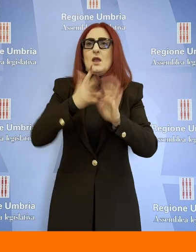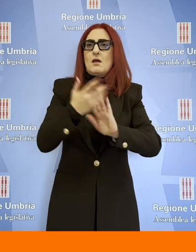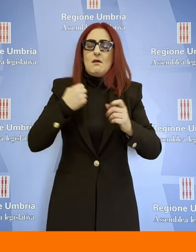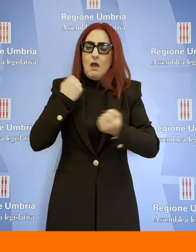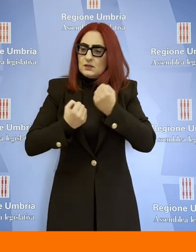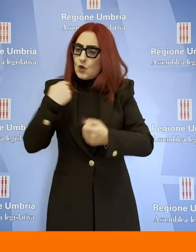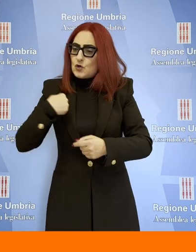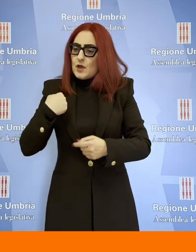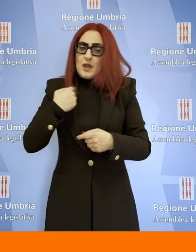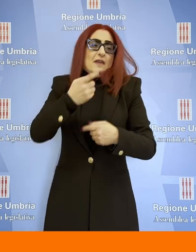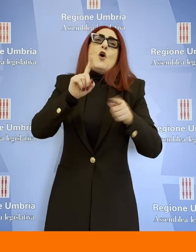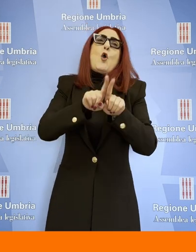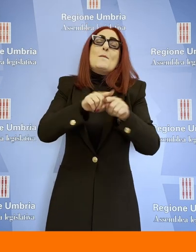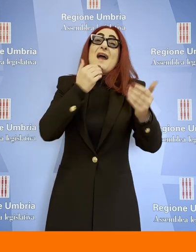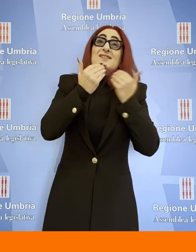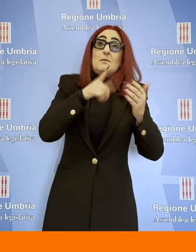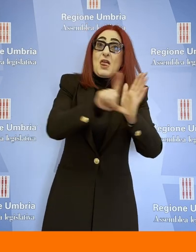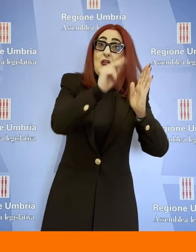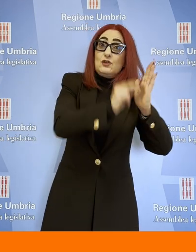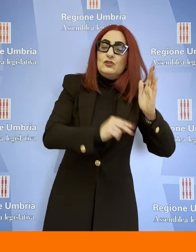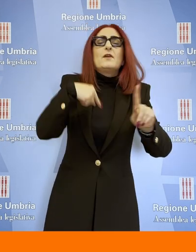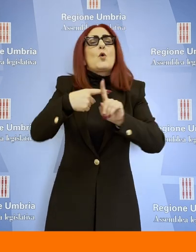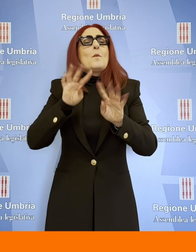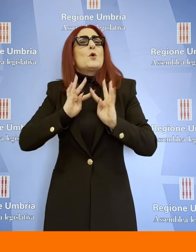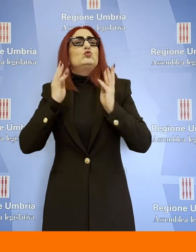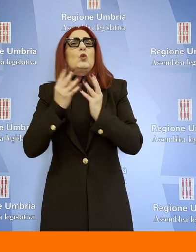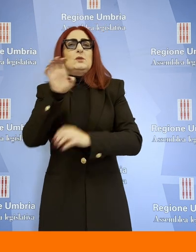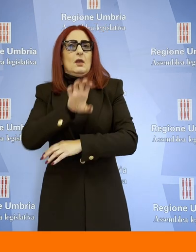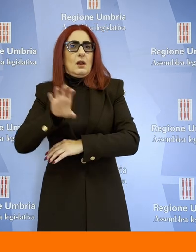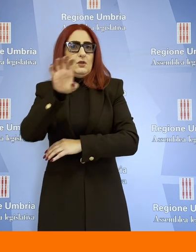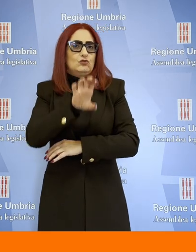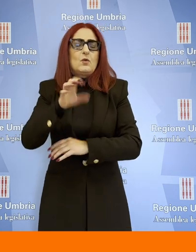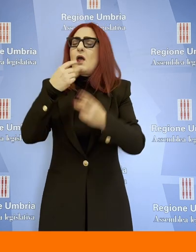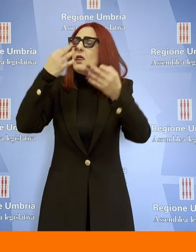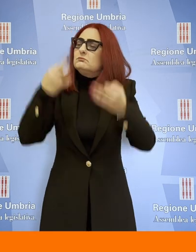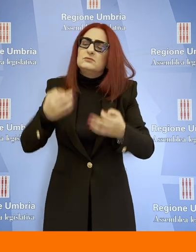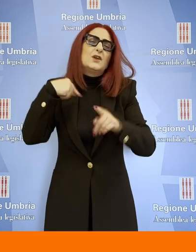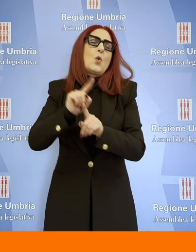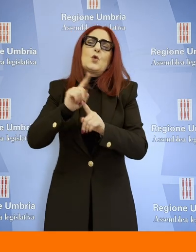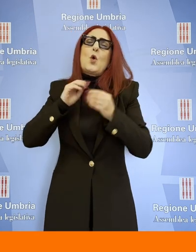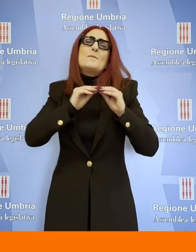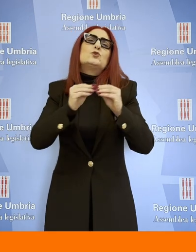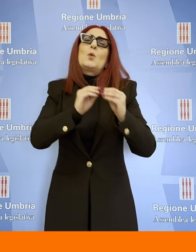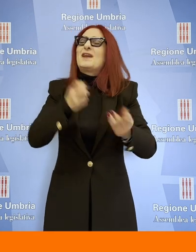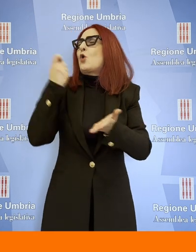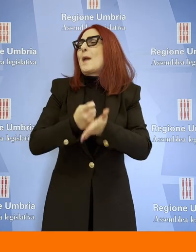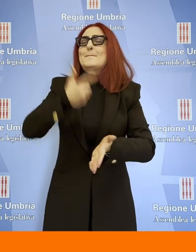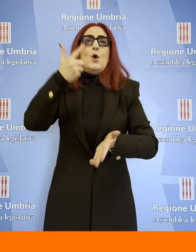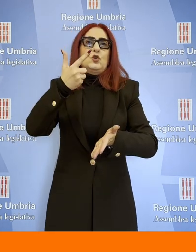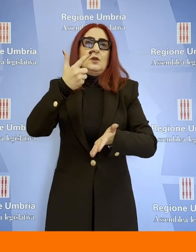sia come Assemblea Legislativa che come Giunta regionale, quindi è sicuramente uno strumento molto importante. Le prossime